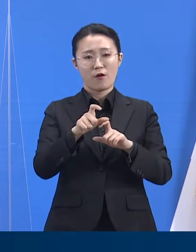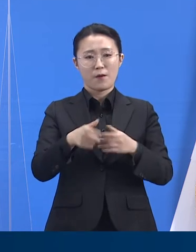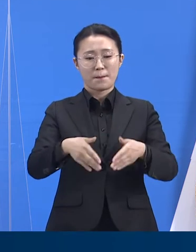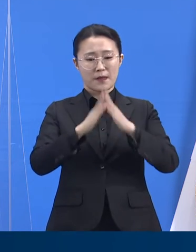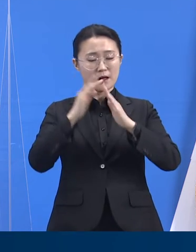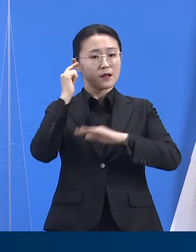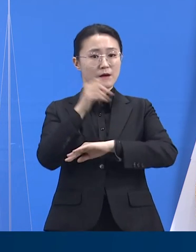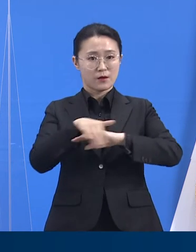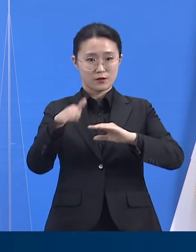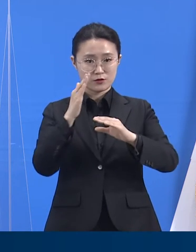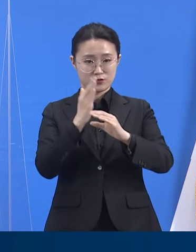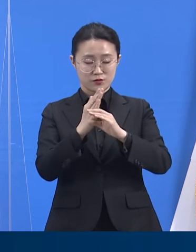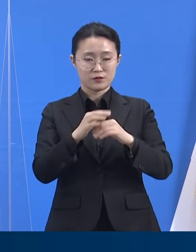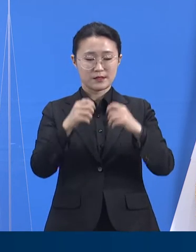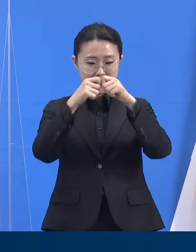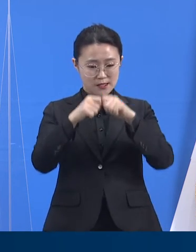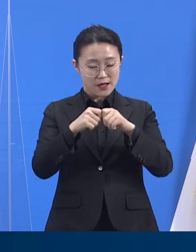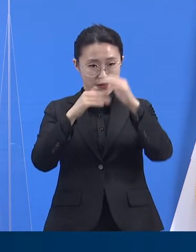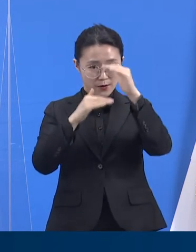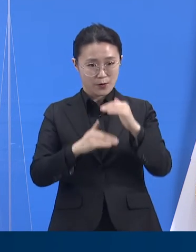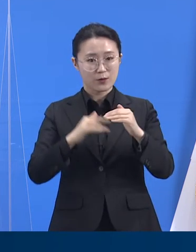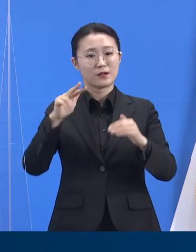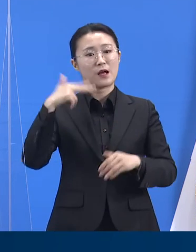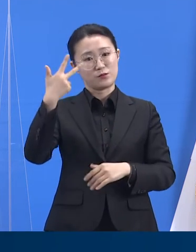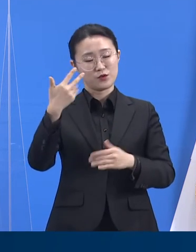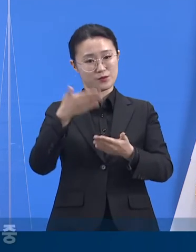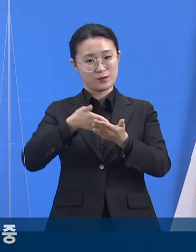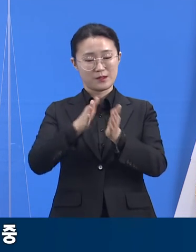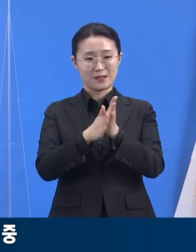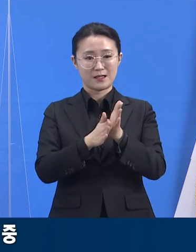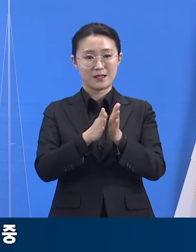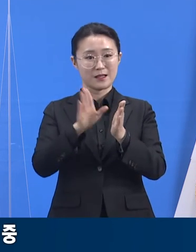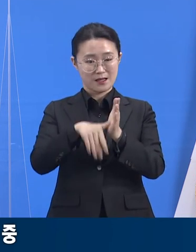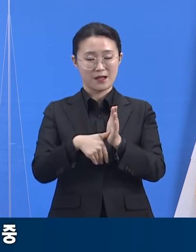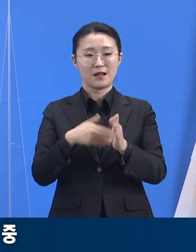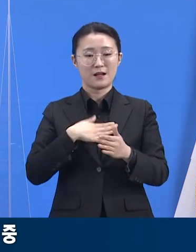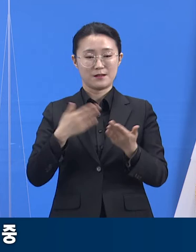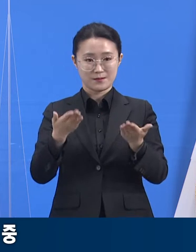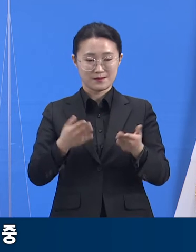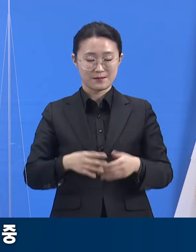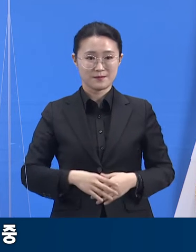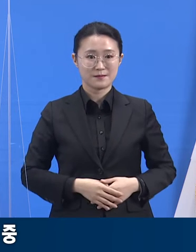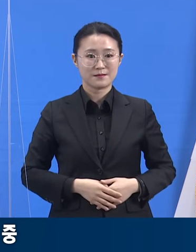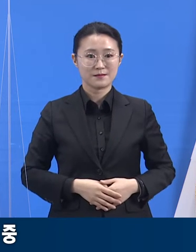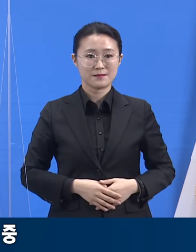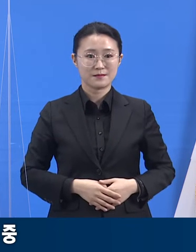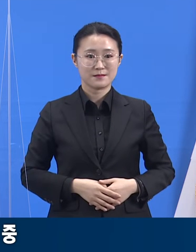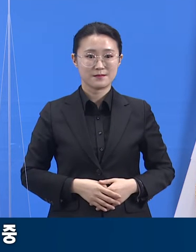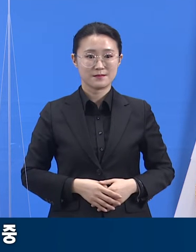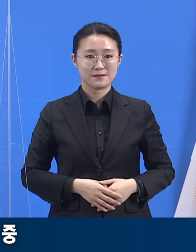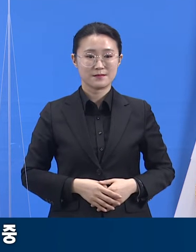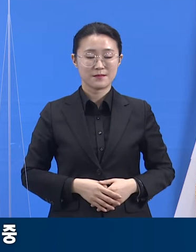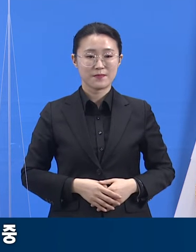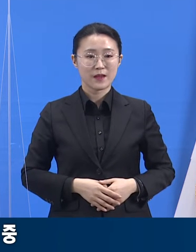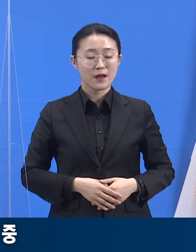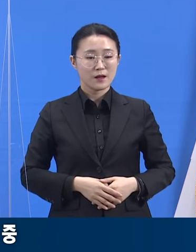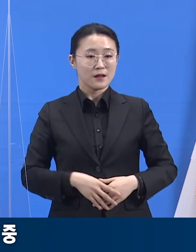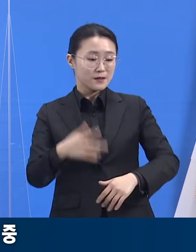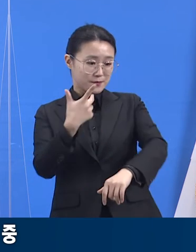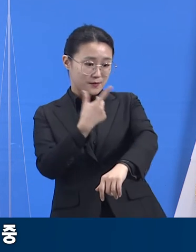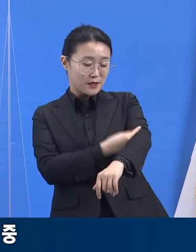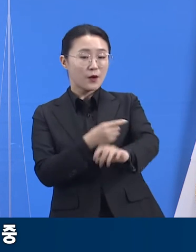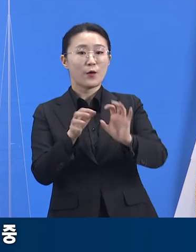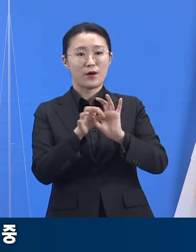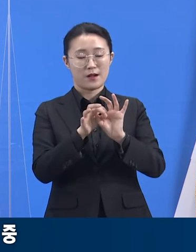말씀드리겠습니다. 다음은 경기도 코로나19 예방접종 현황입니다. 4월 14일 18시 기준